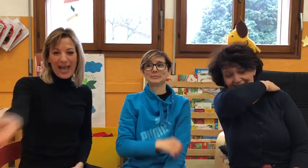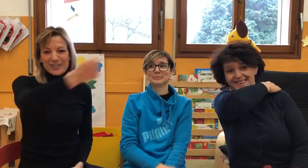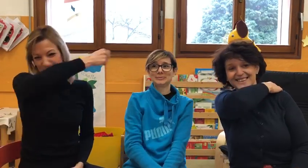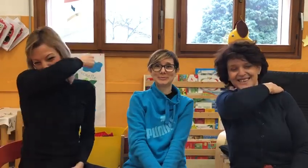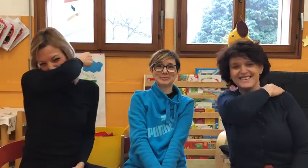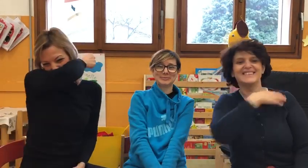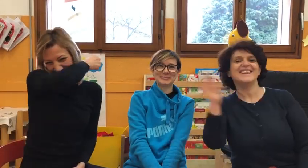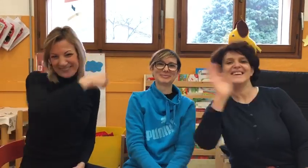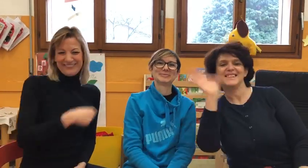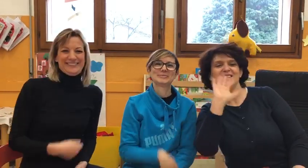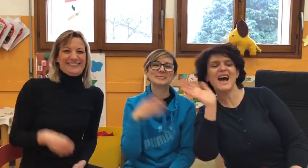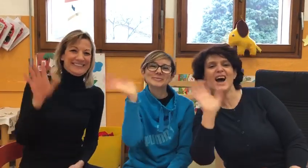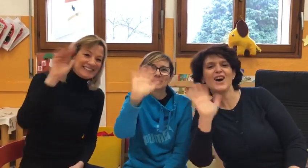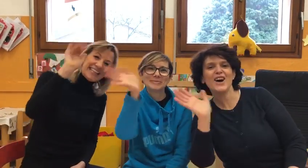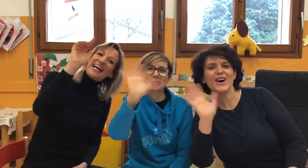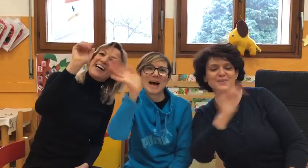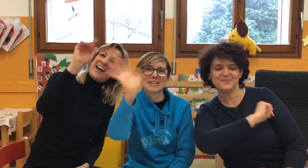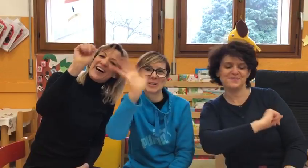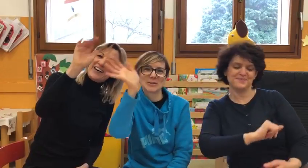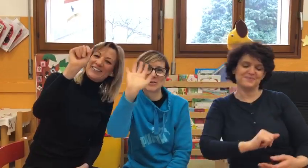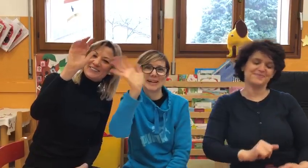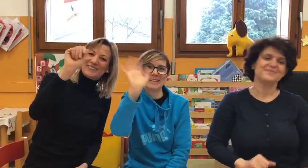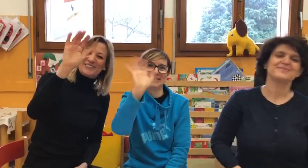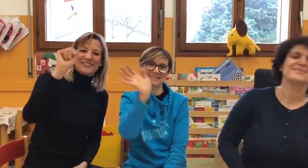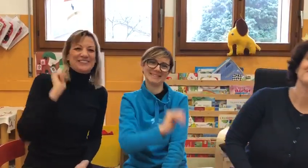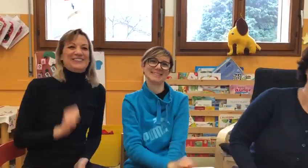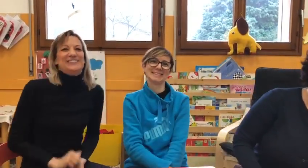Achoo! Ciao! Bye children! Ciao! Grazie tutti.